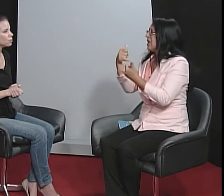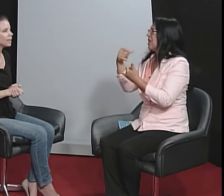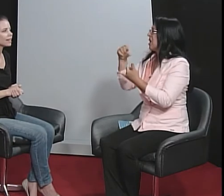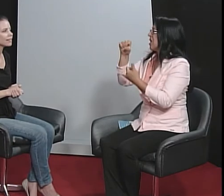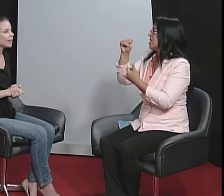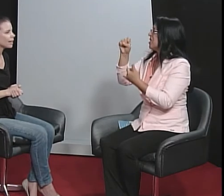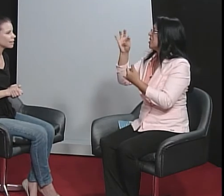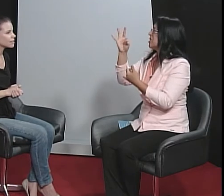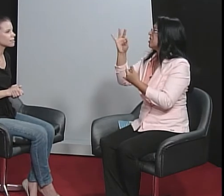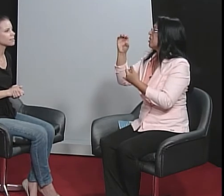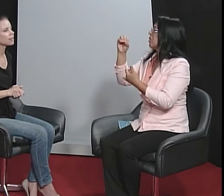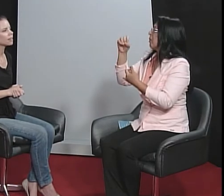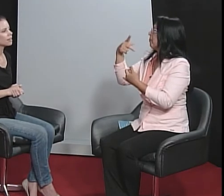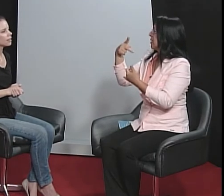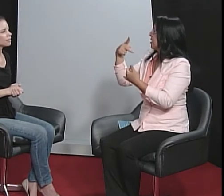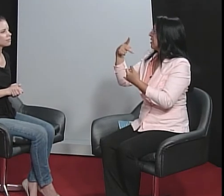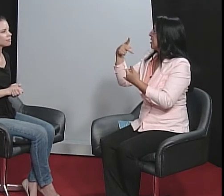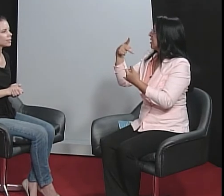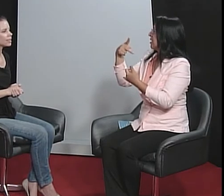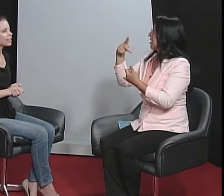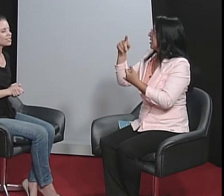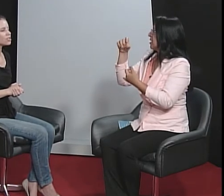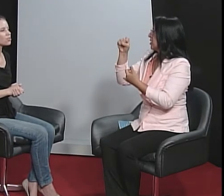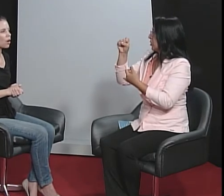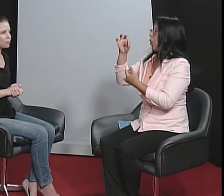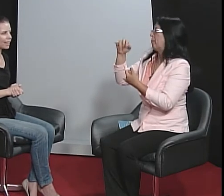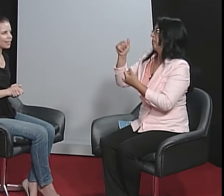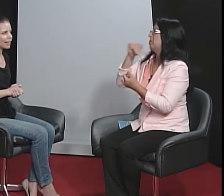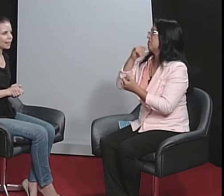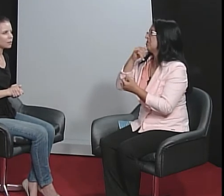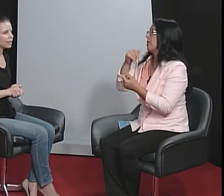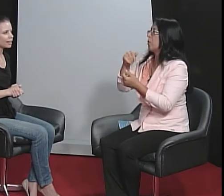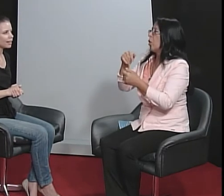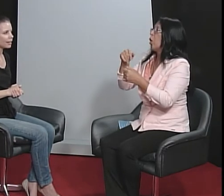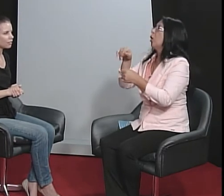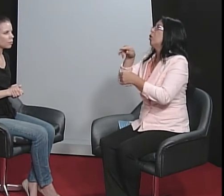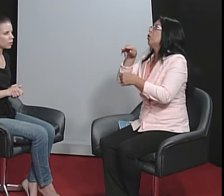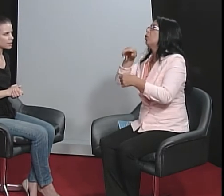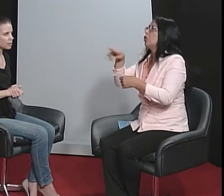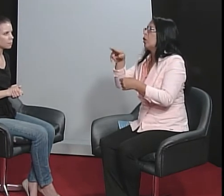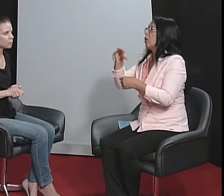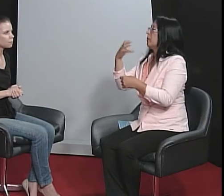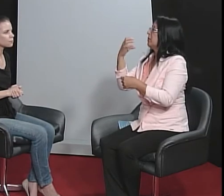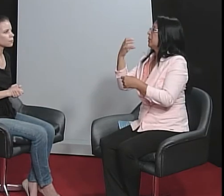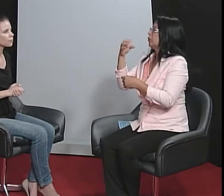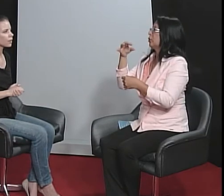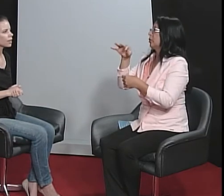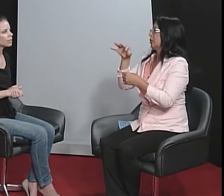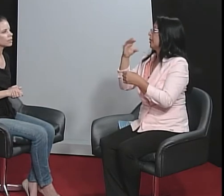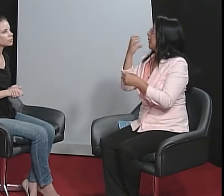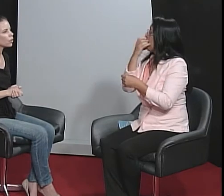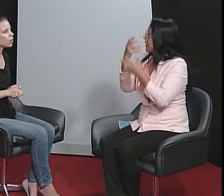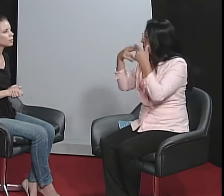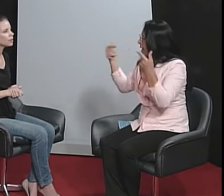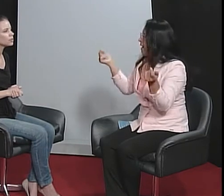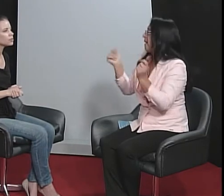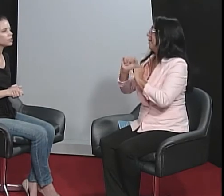Ou brincadeiras de stop, né, tem aquela brincadeira famosa. Nome de